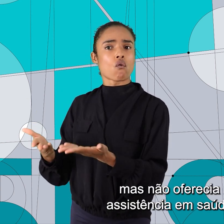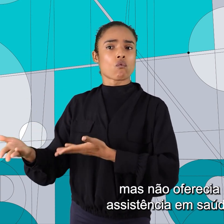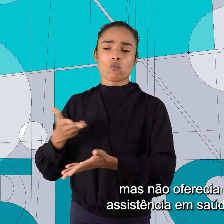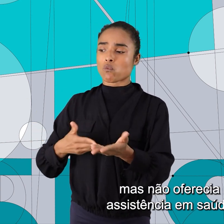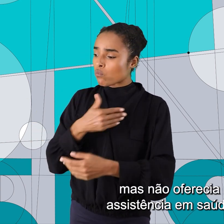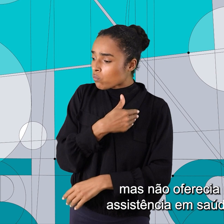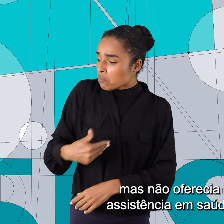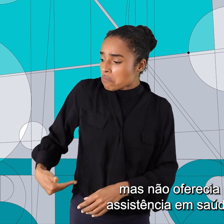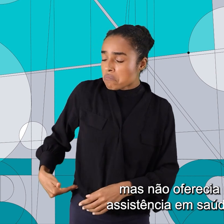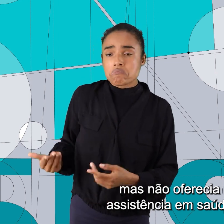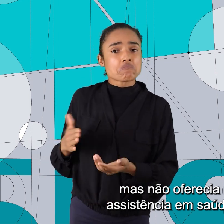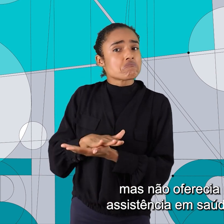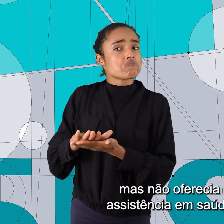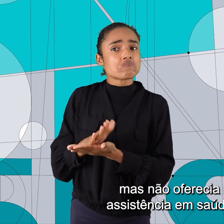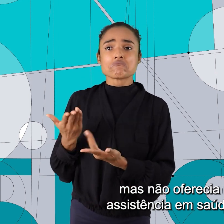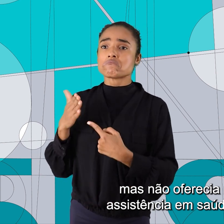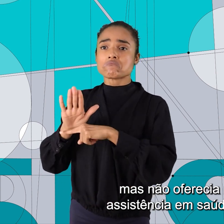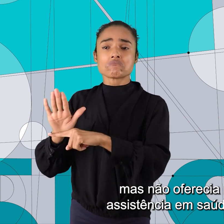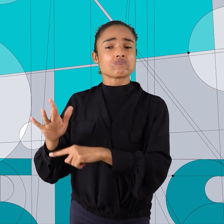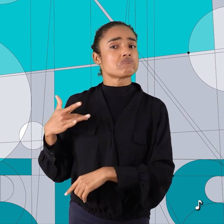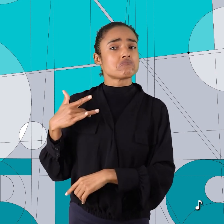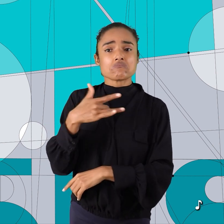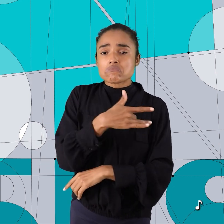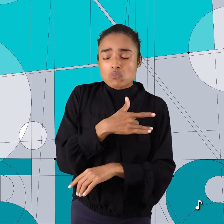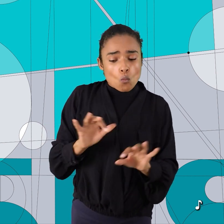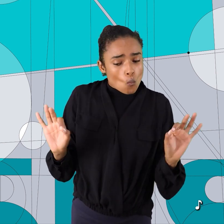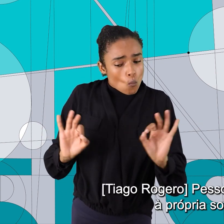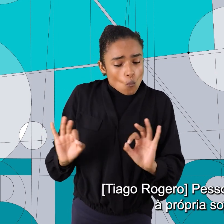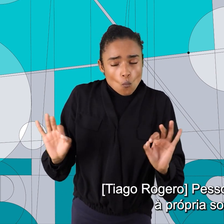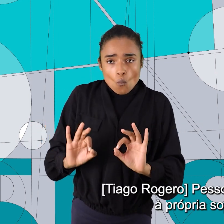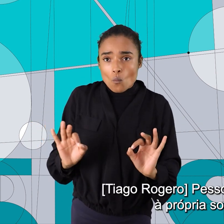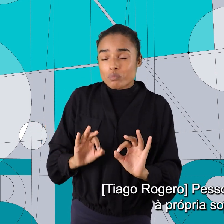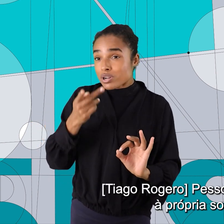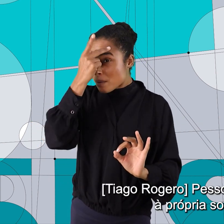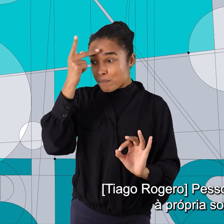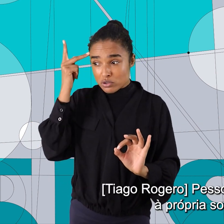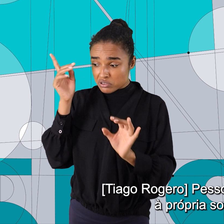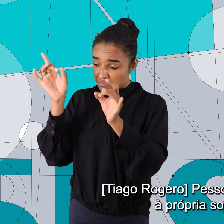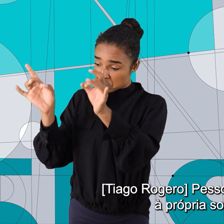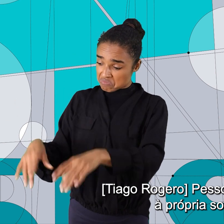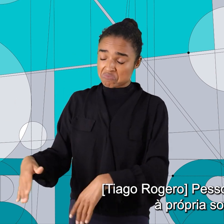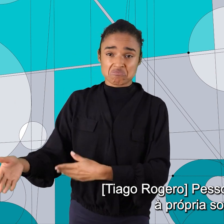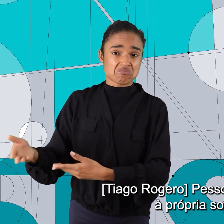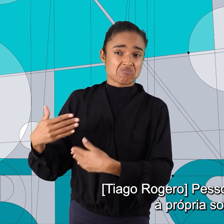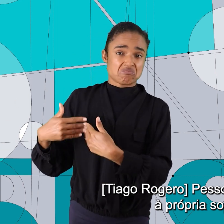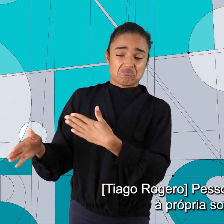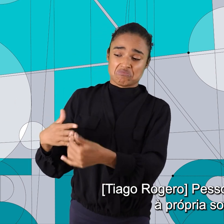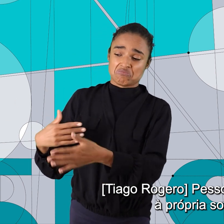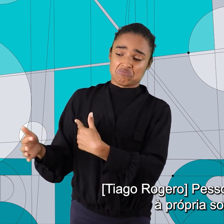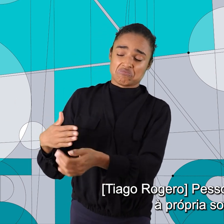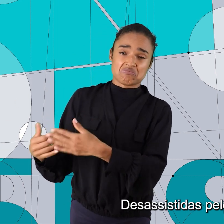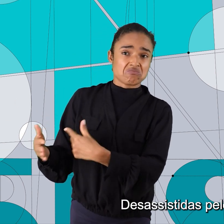oferecia nenhuma assistência em saúde em troca. pessoas largadas à própria sorte,